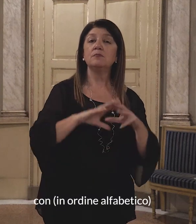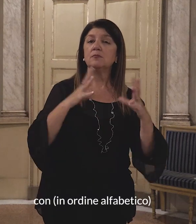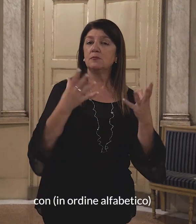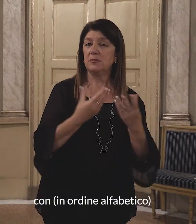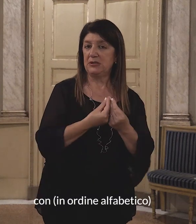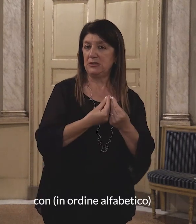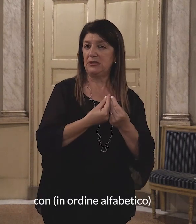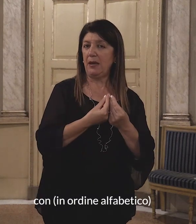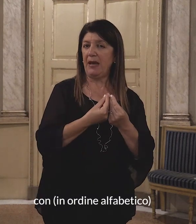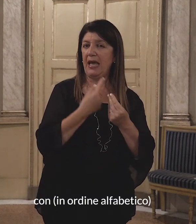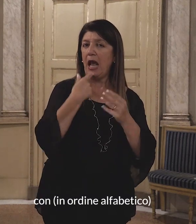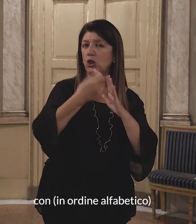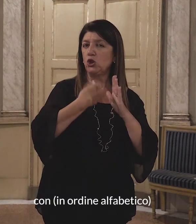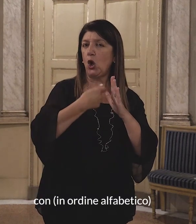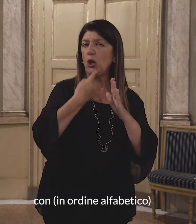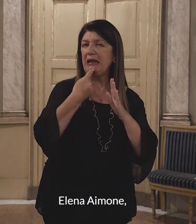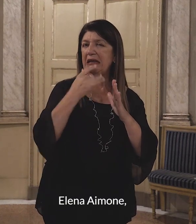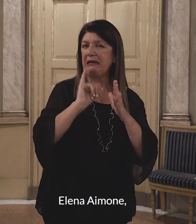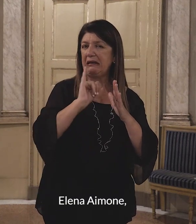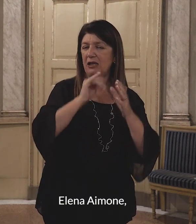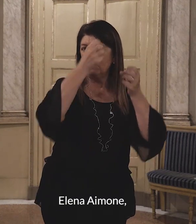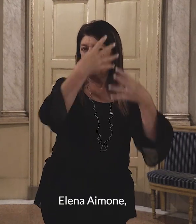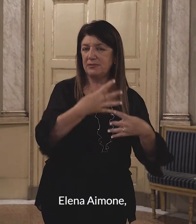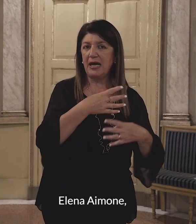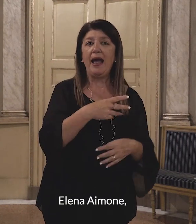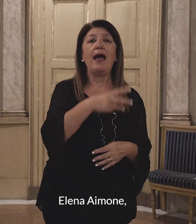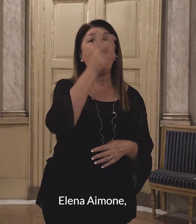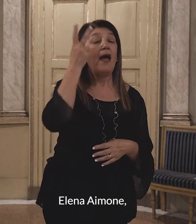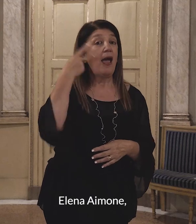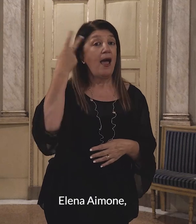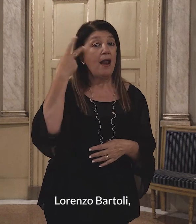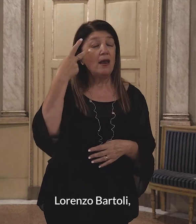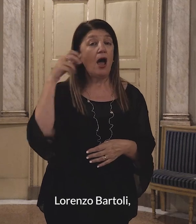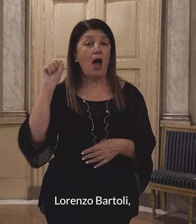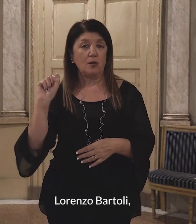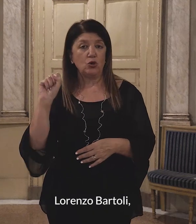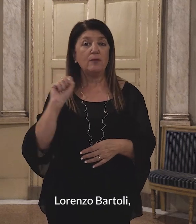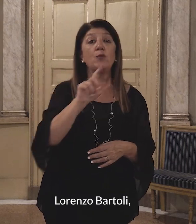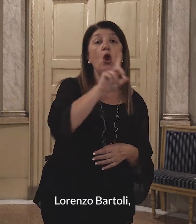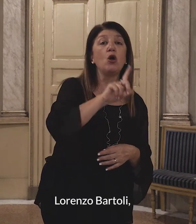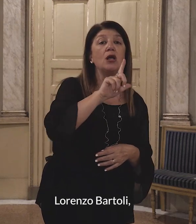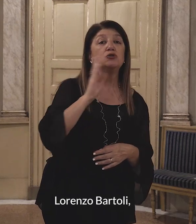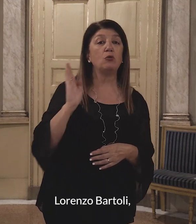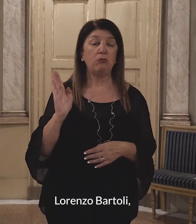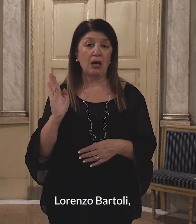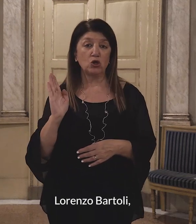alfabetico Elena Aimone, Lorenzo Bartoli, Vittorio Camarota,